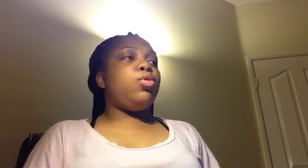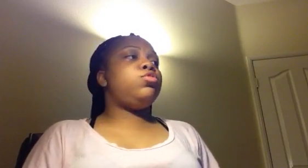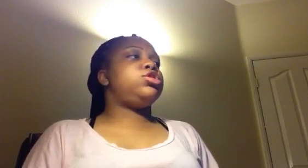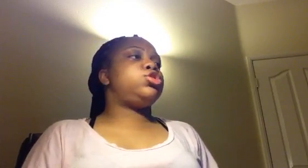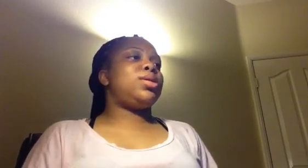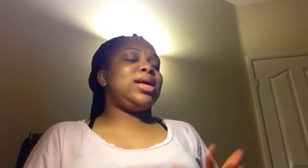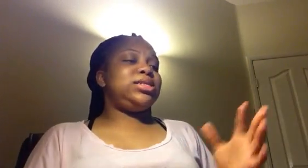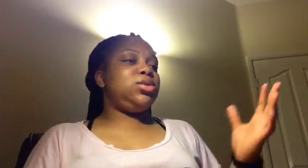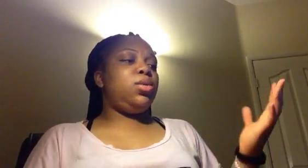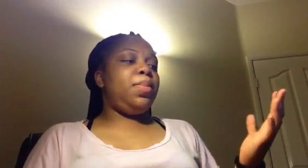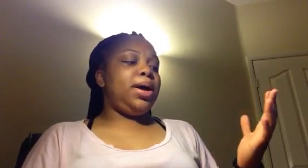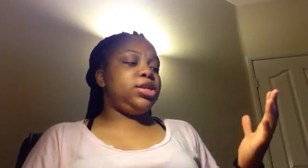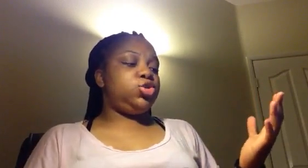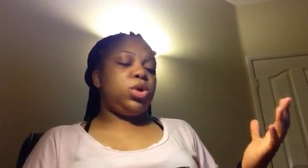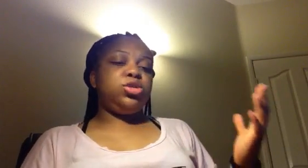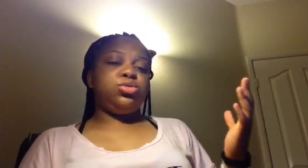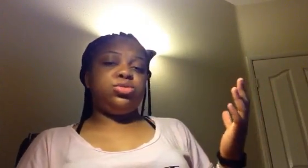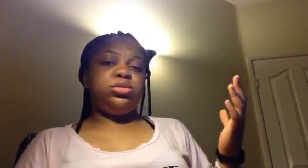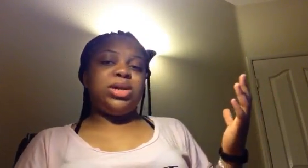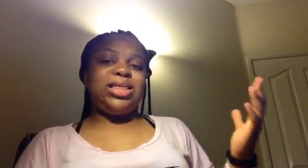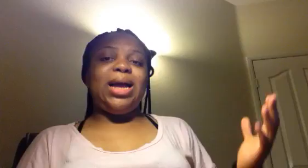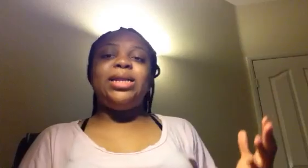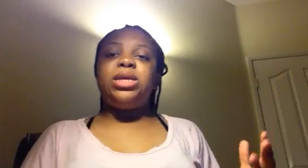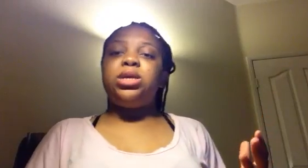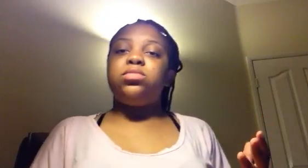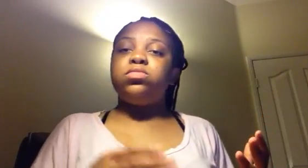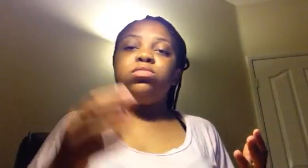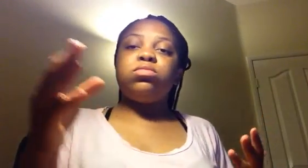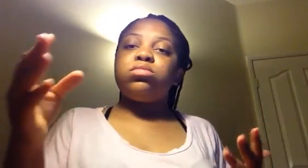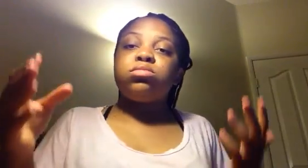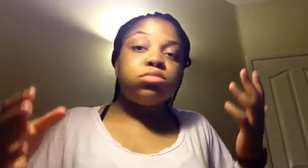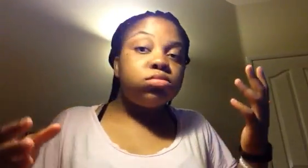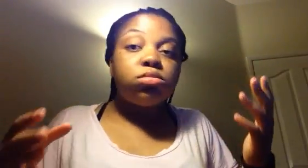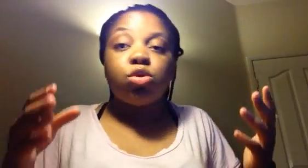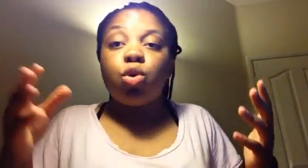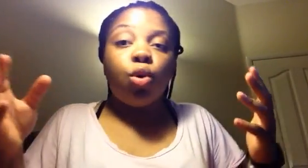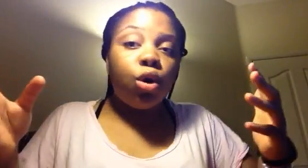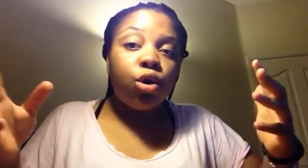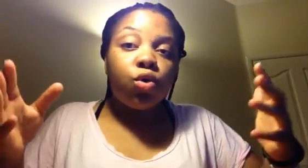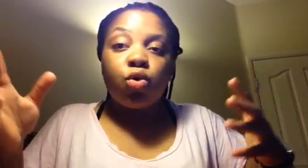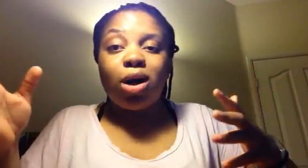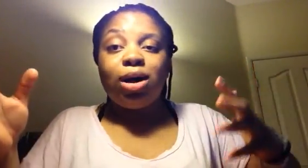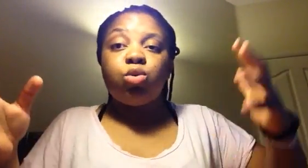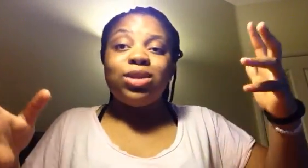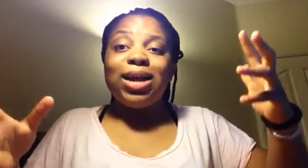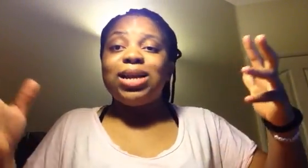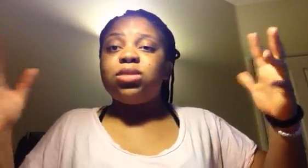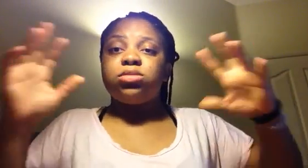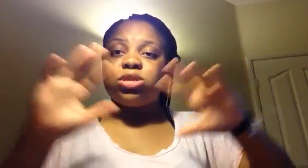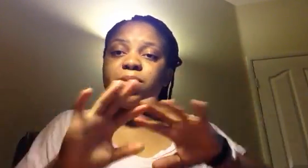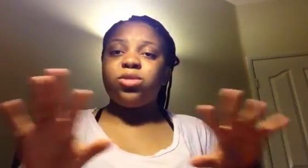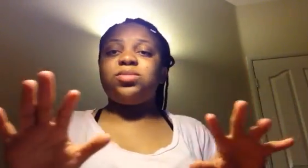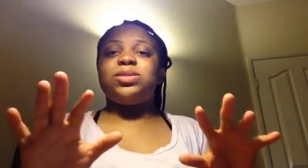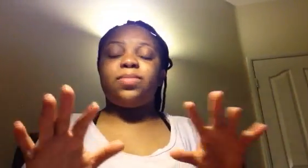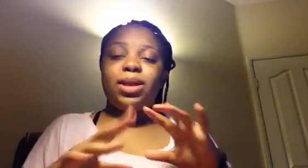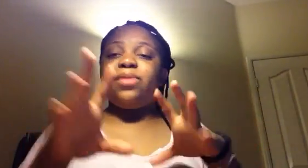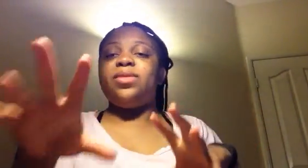Beaucoup d'histoires, ça dit, on prend l'histoire de Nathalie Congolocoa, Kunana, je ne sais pas comment ça s la fille